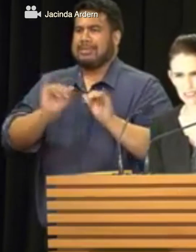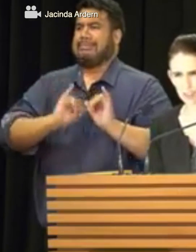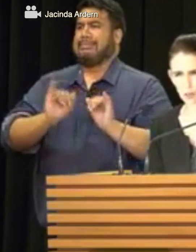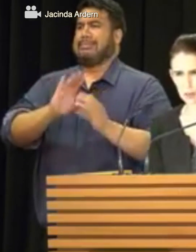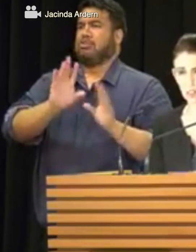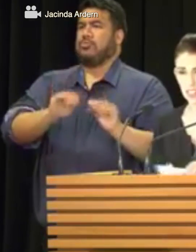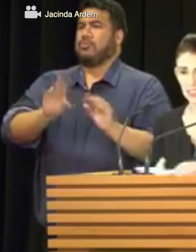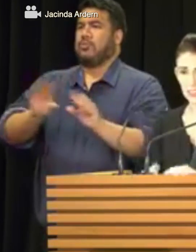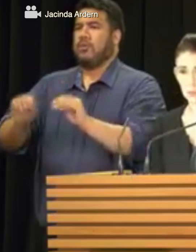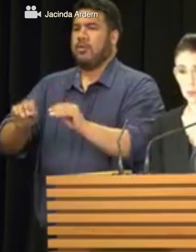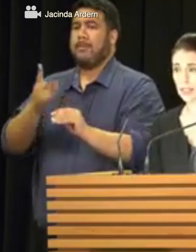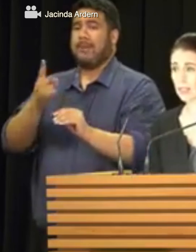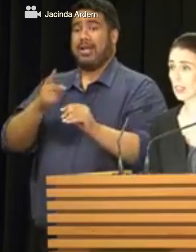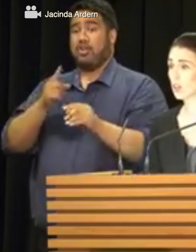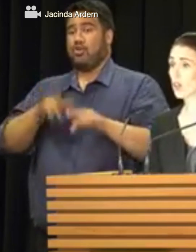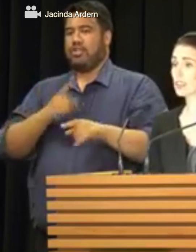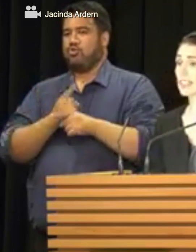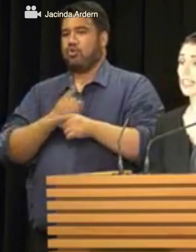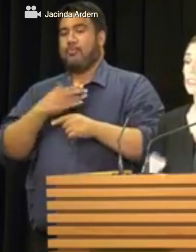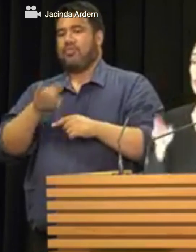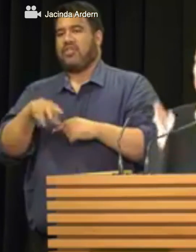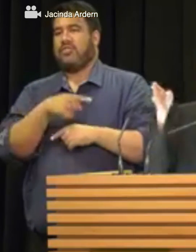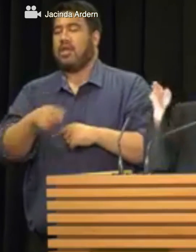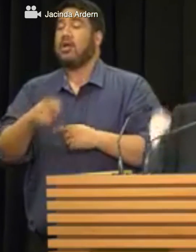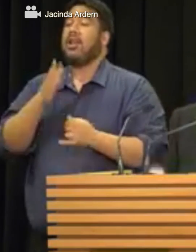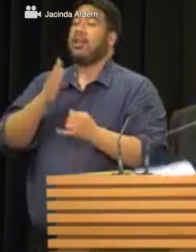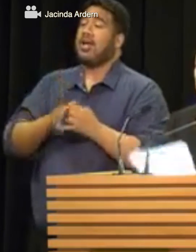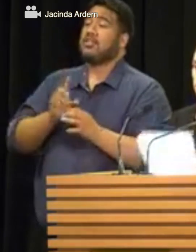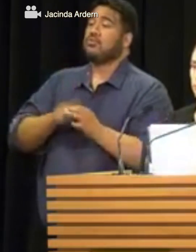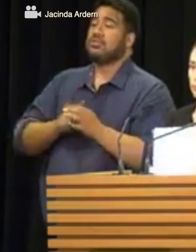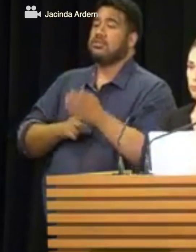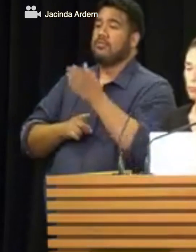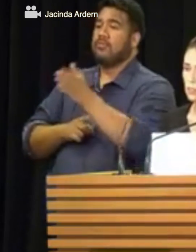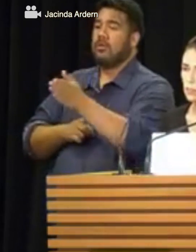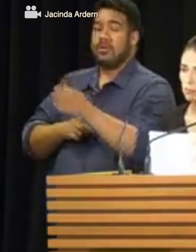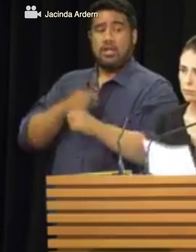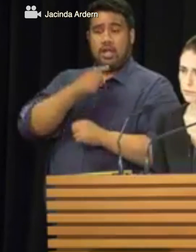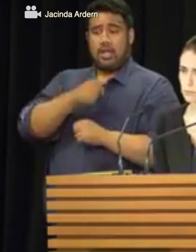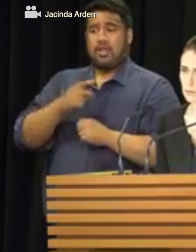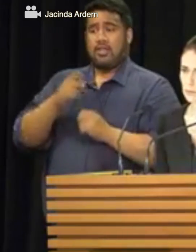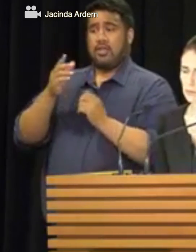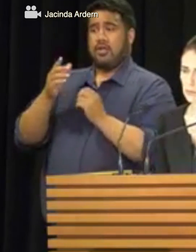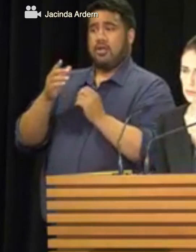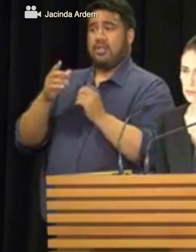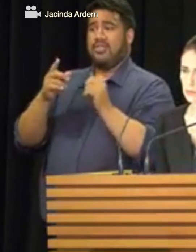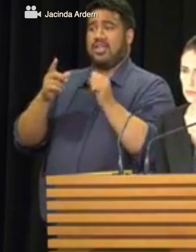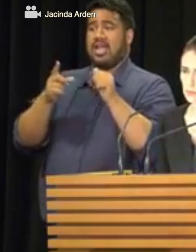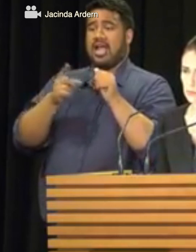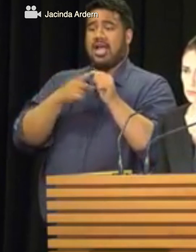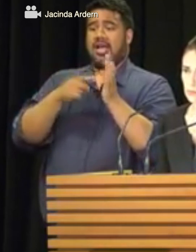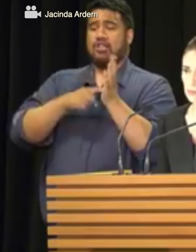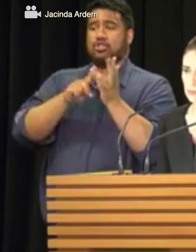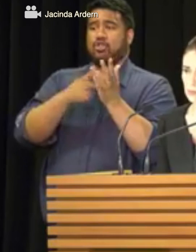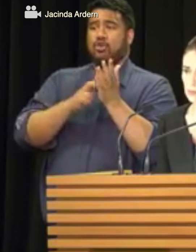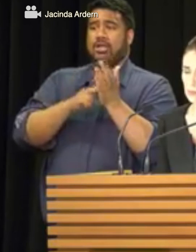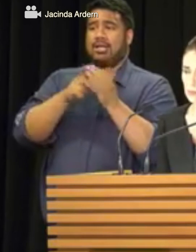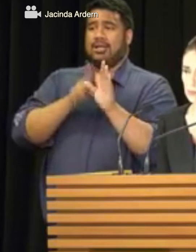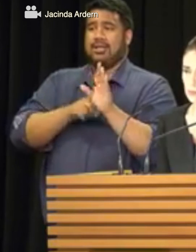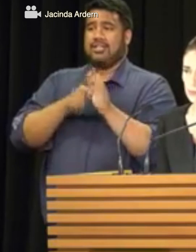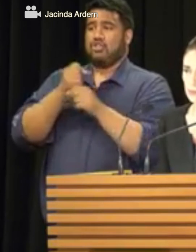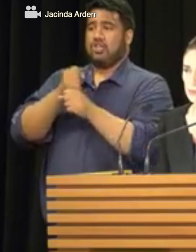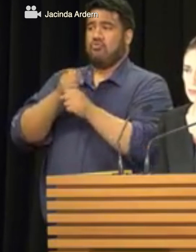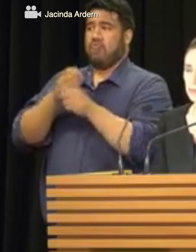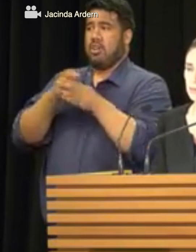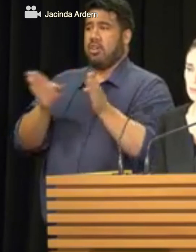en especial en zonas rurales, pero alentó a los que tengan armas en casa y estén preocupados por los hechos del pasado viernes, que dejaron 50